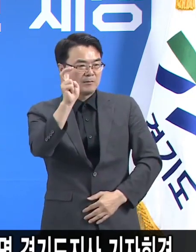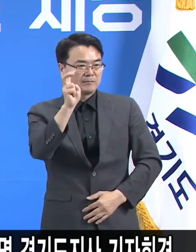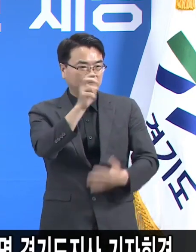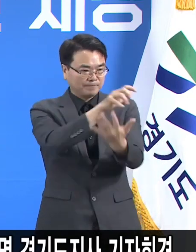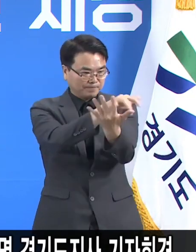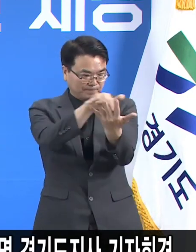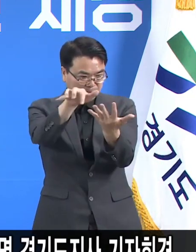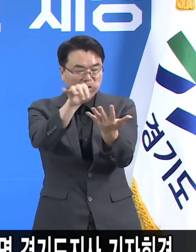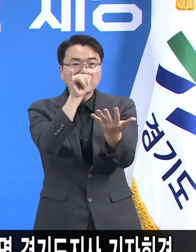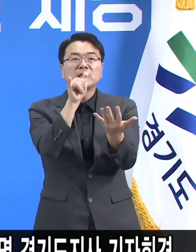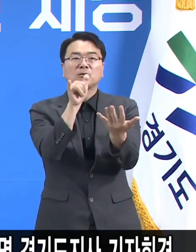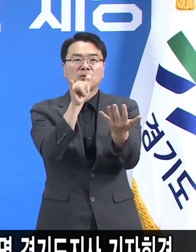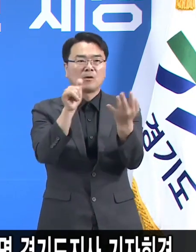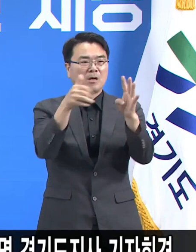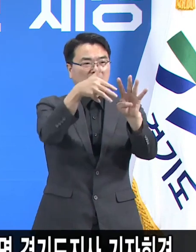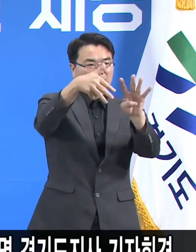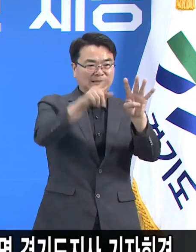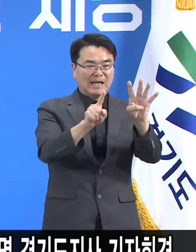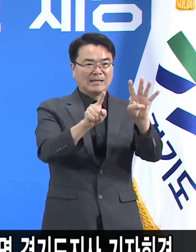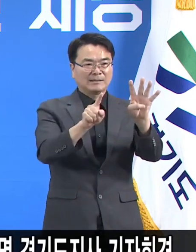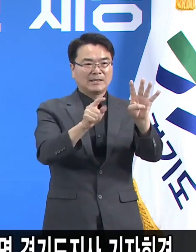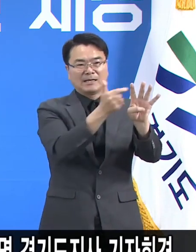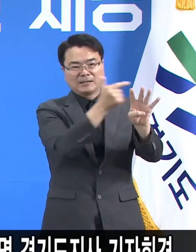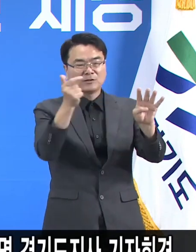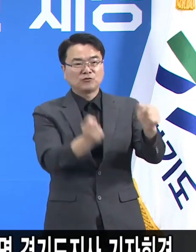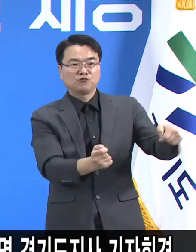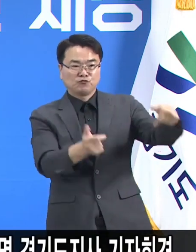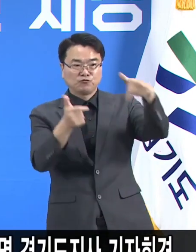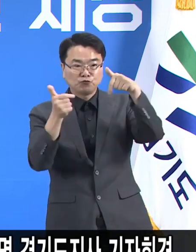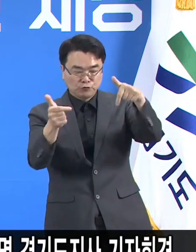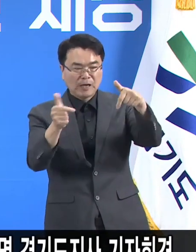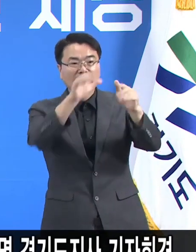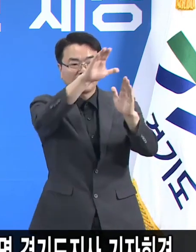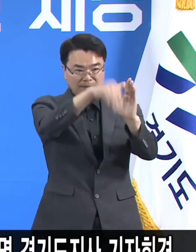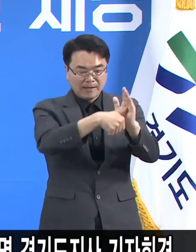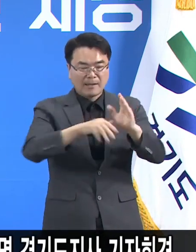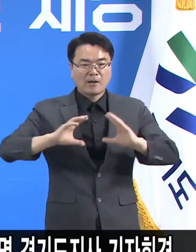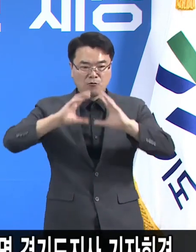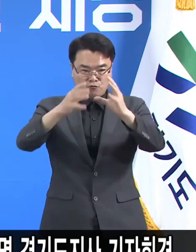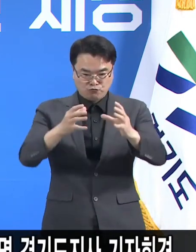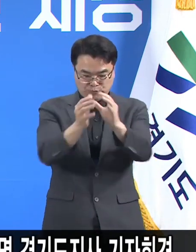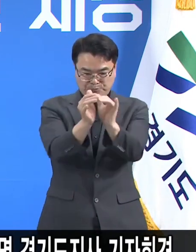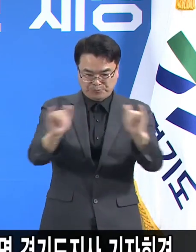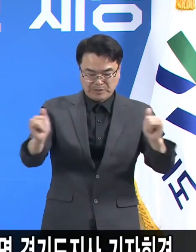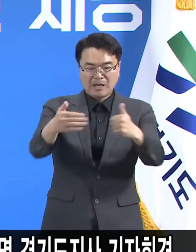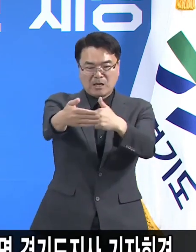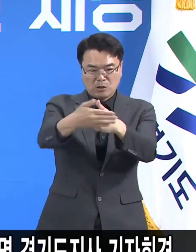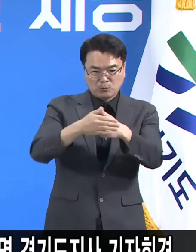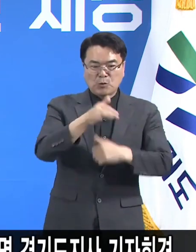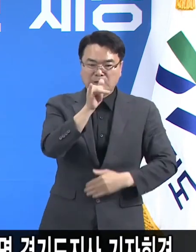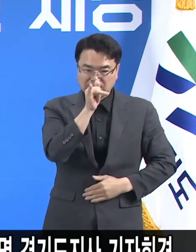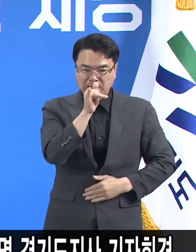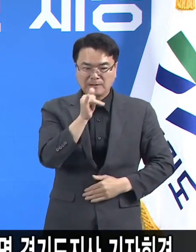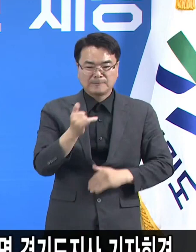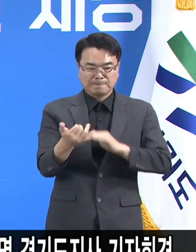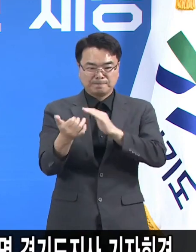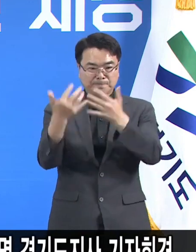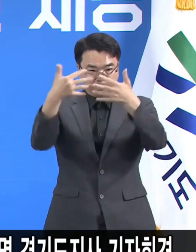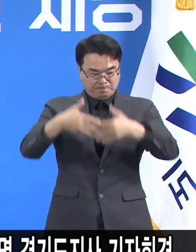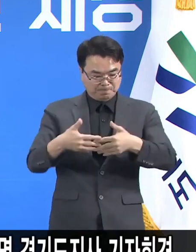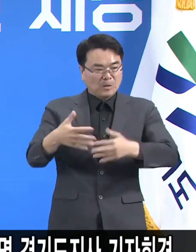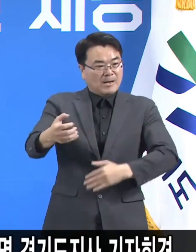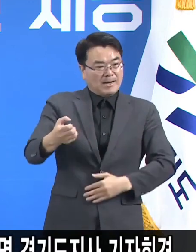4차 조치 이행에 우리 도민들과 국민들께서 적극 협조한다는 전제하에 지금 같은